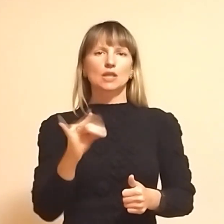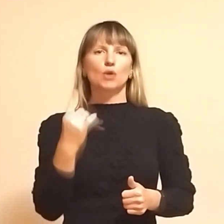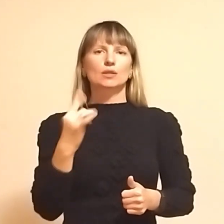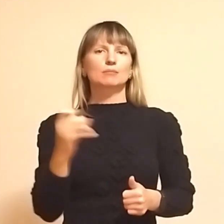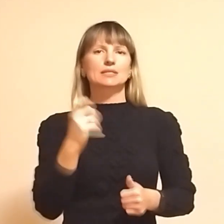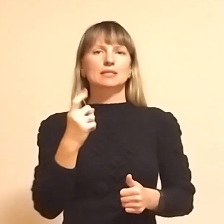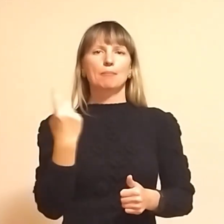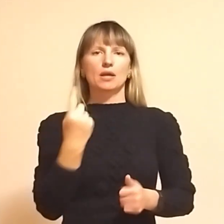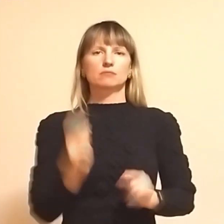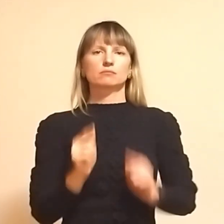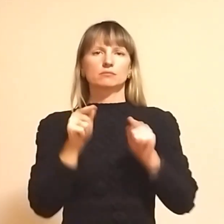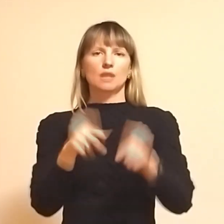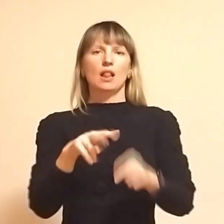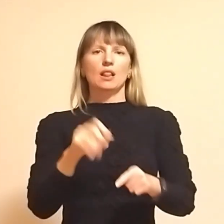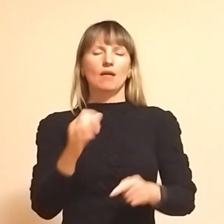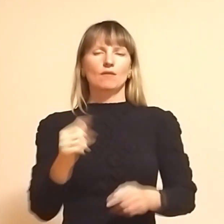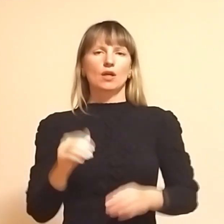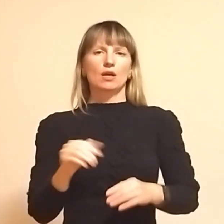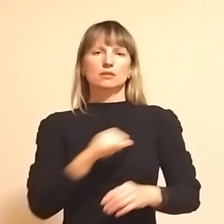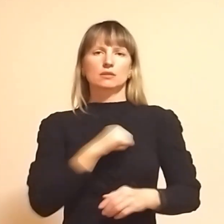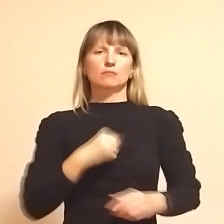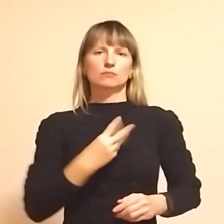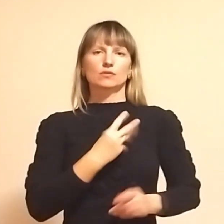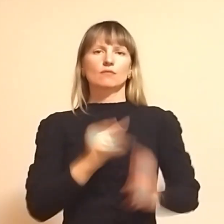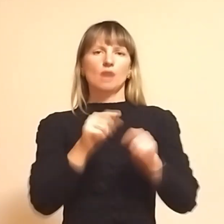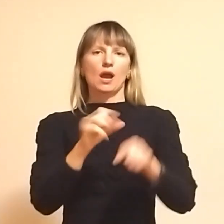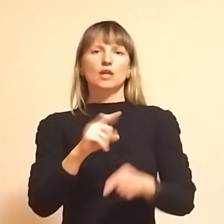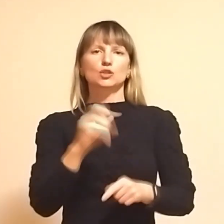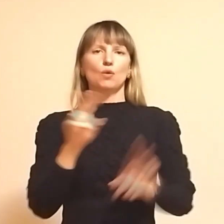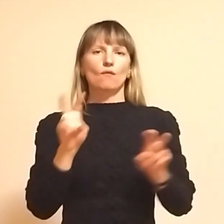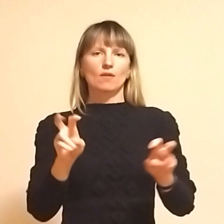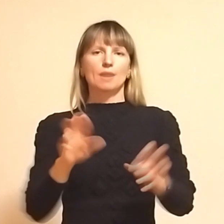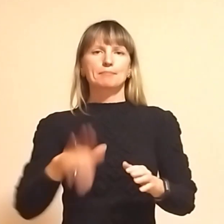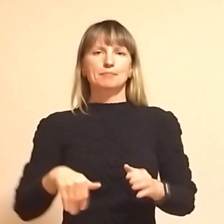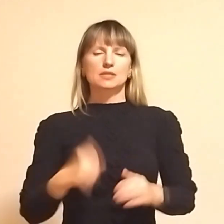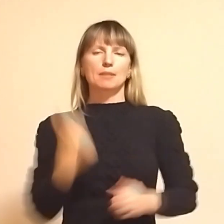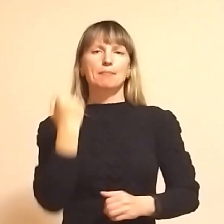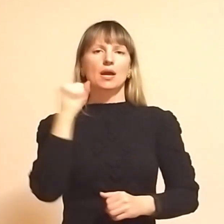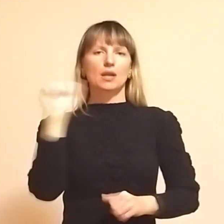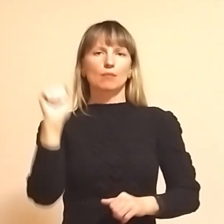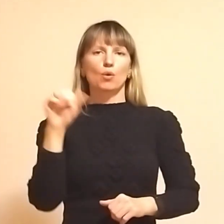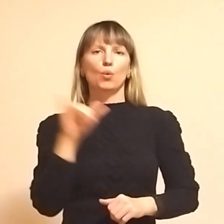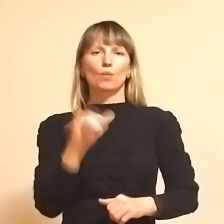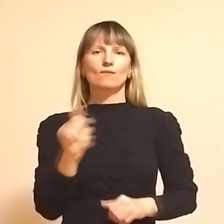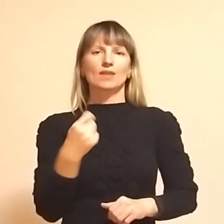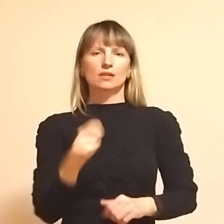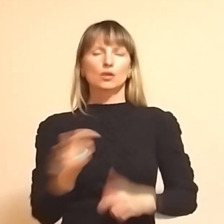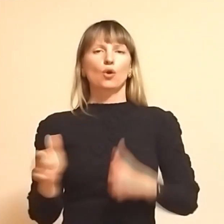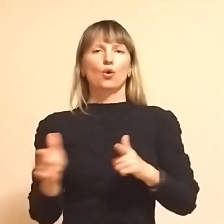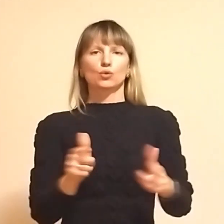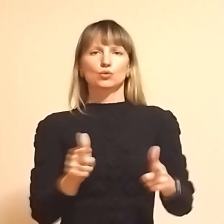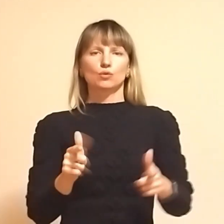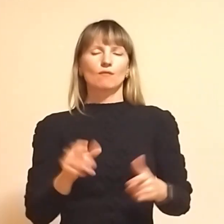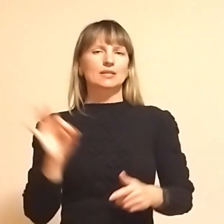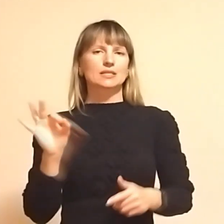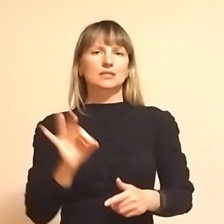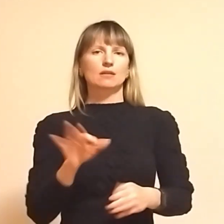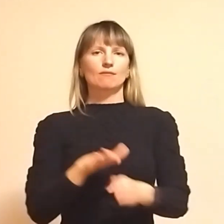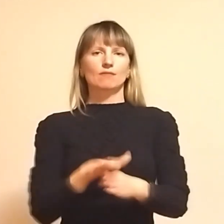з перших вступив до лав добровольчого формування АЗОВ. Каже, після перемоги у війні готовий відразу виконати